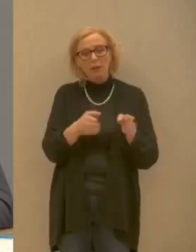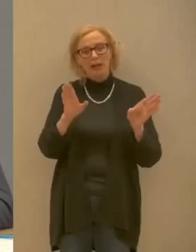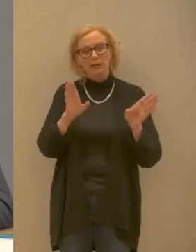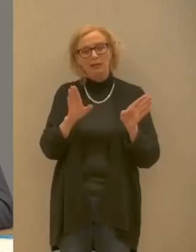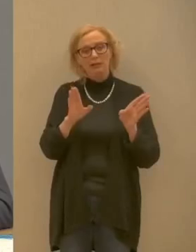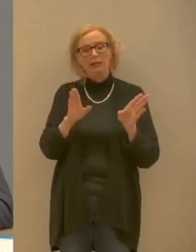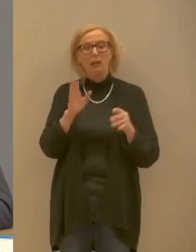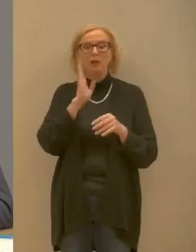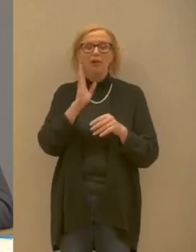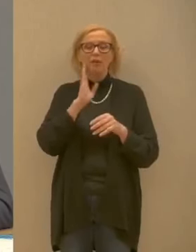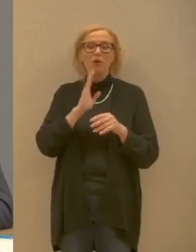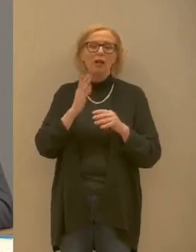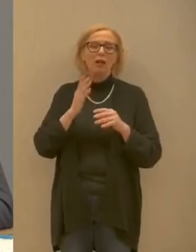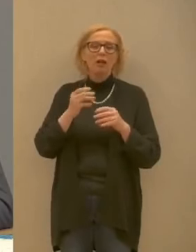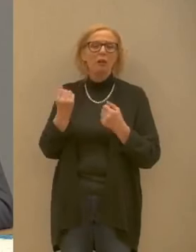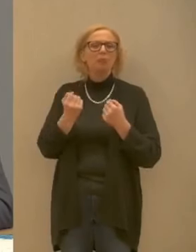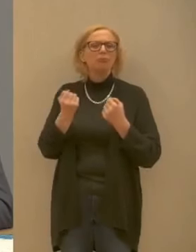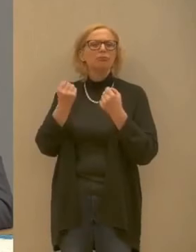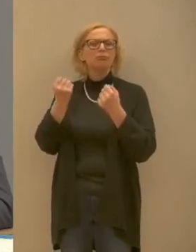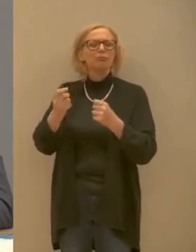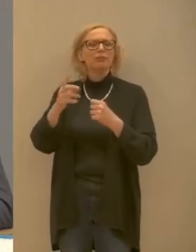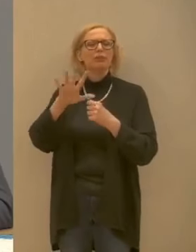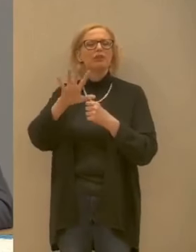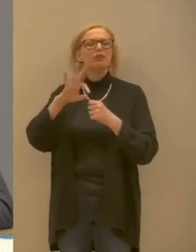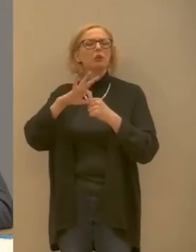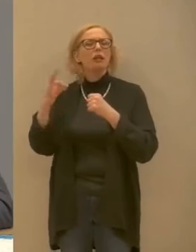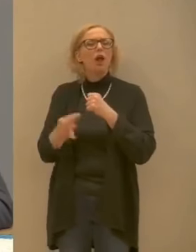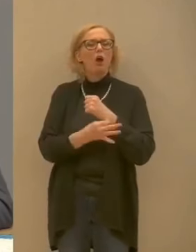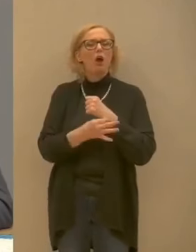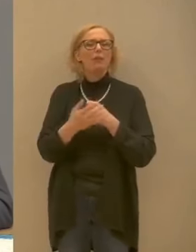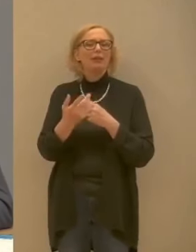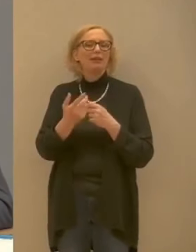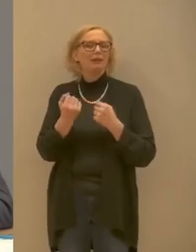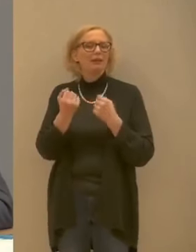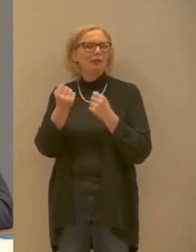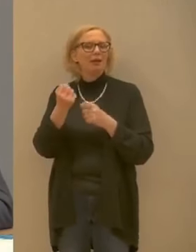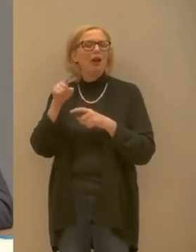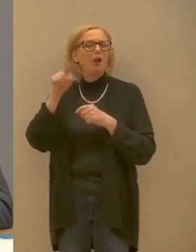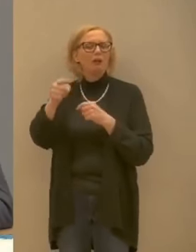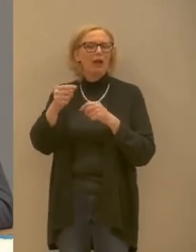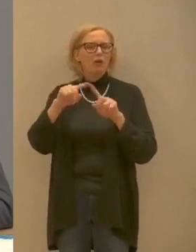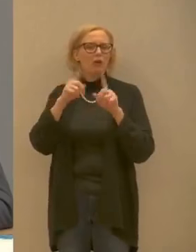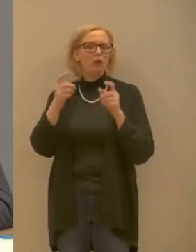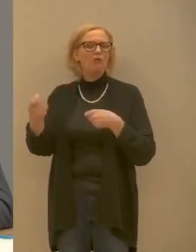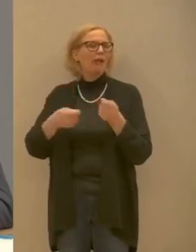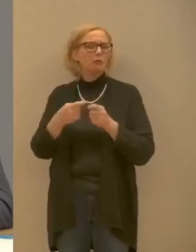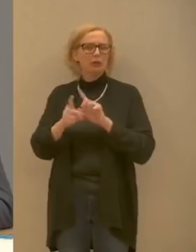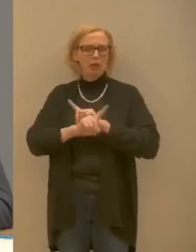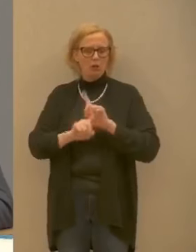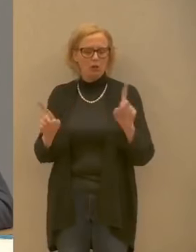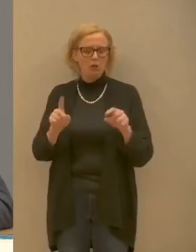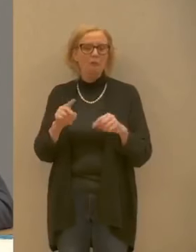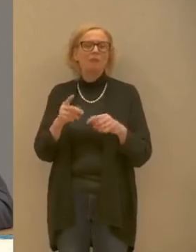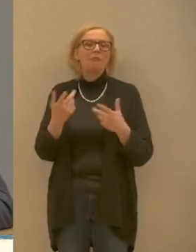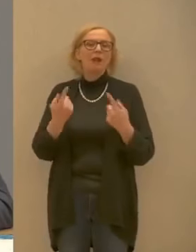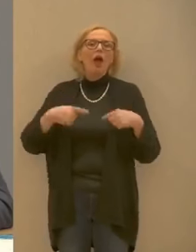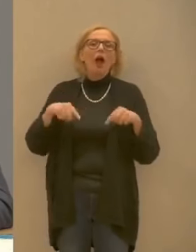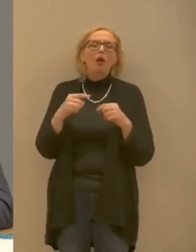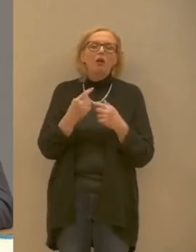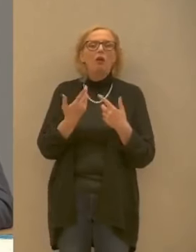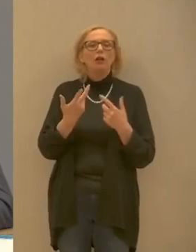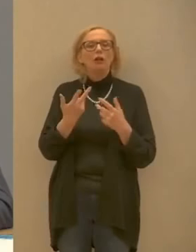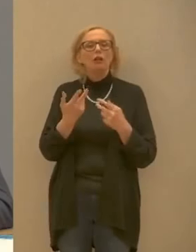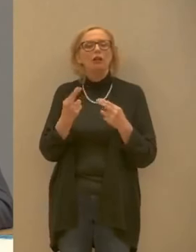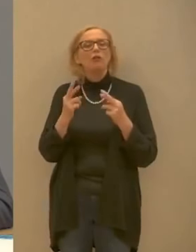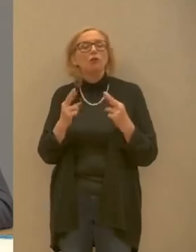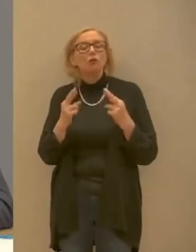5 chilometri per andare a fare la spesa non andate 3 in macchina non andate in 2 a fare la spesa si va da soli abbiamo la fortuna in tante realtà del Trentino